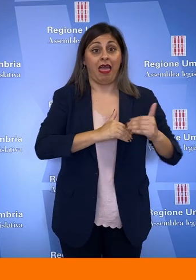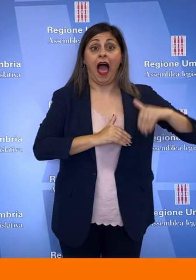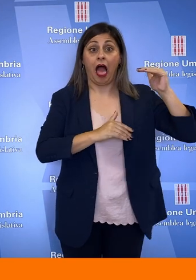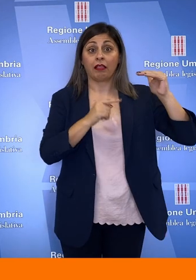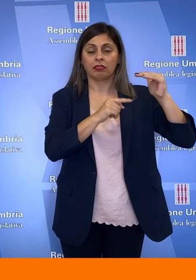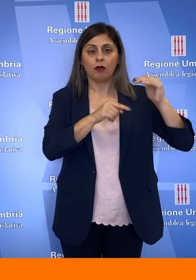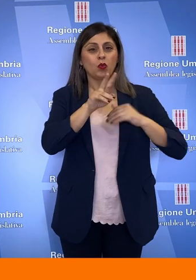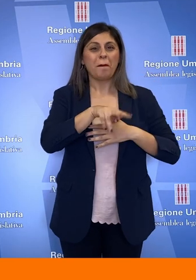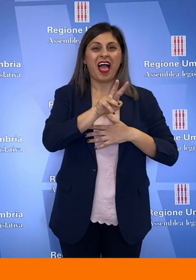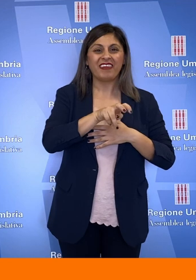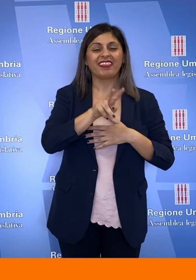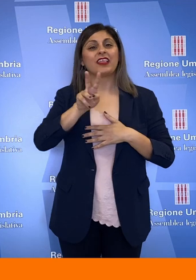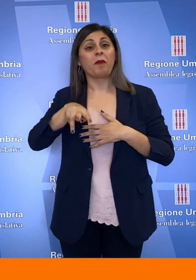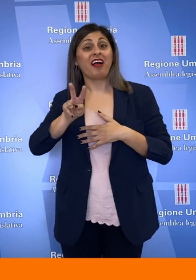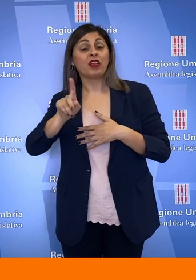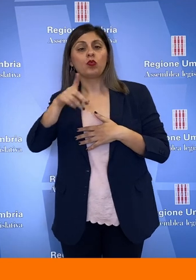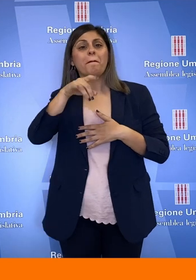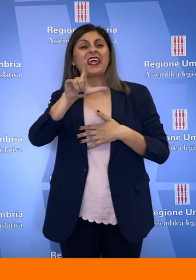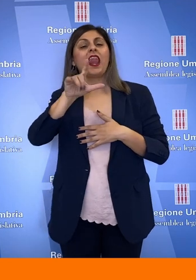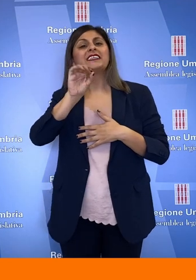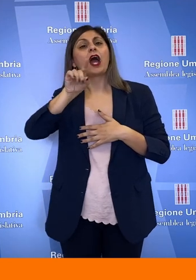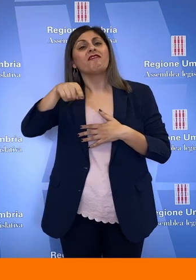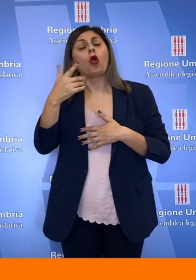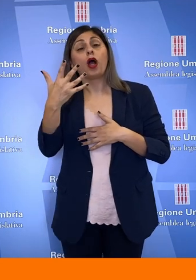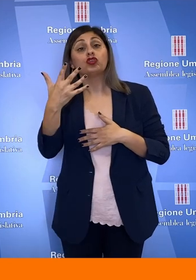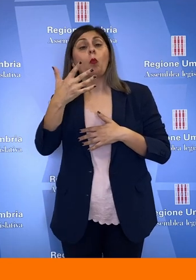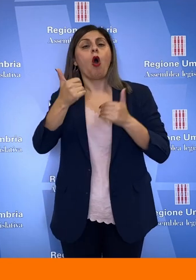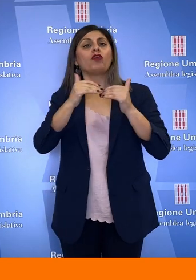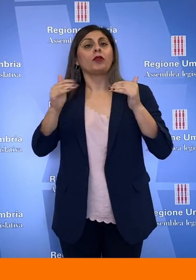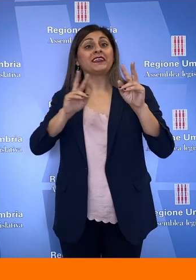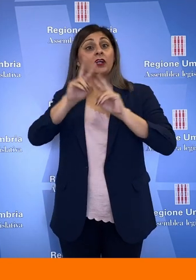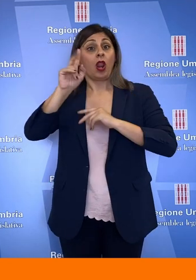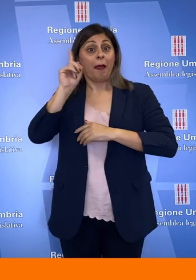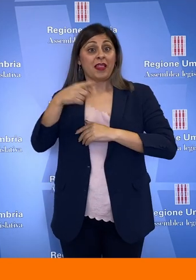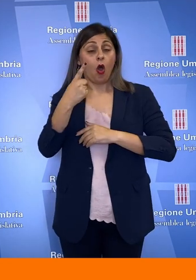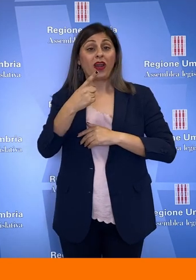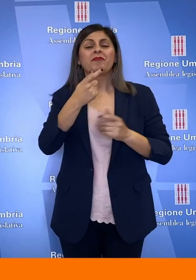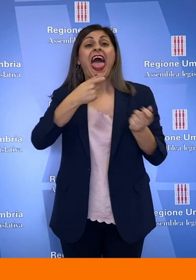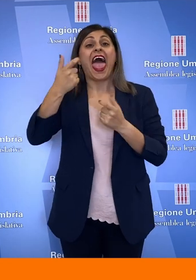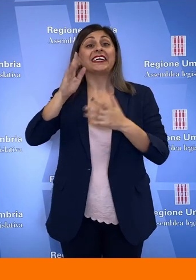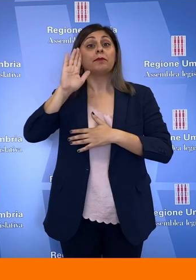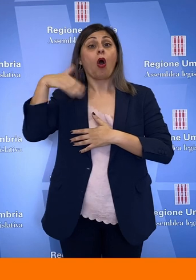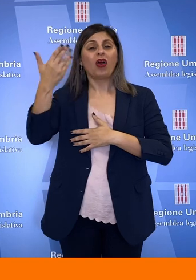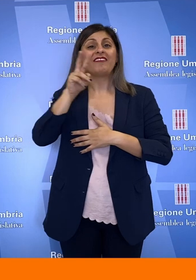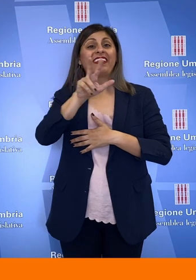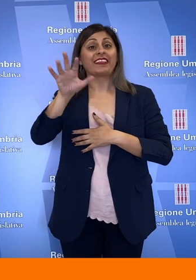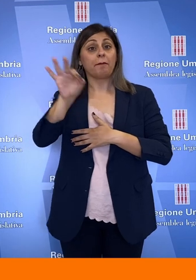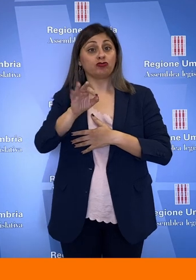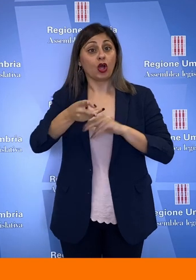2020 e il 2021 abbiamo avuto un PIL di mezzo punto migliore della media nazionale, l'export cresciuto del 23%, la dinamica